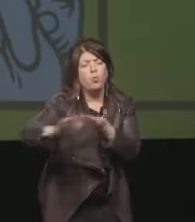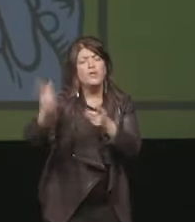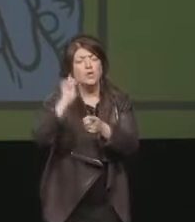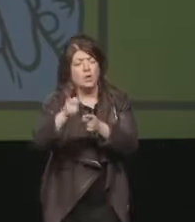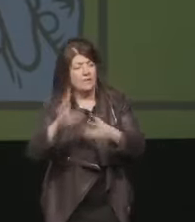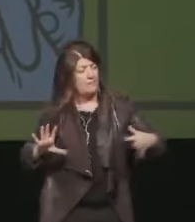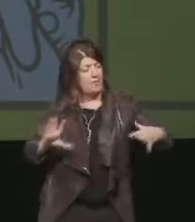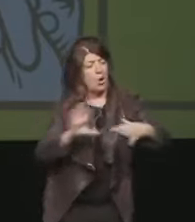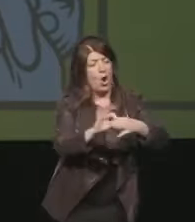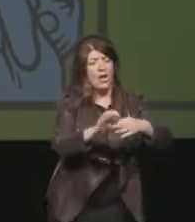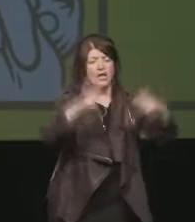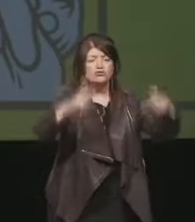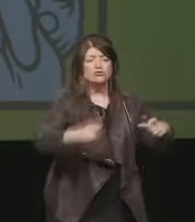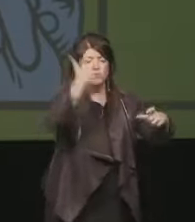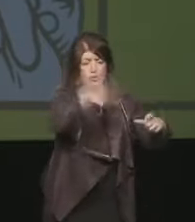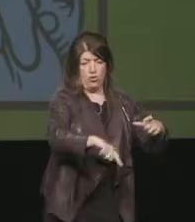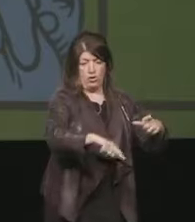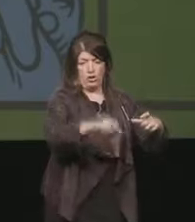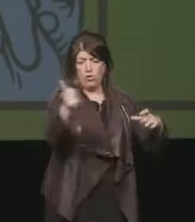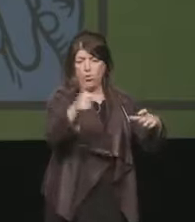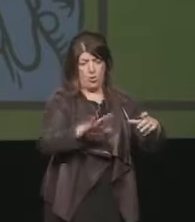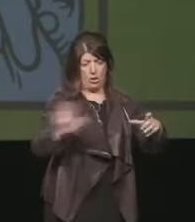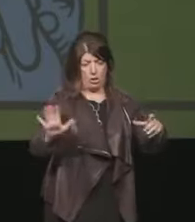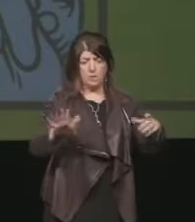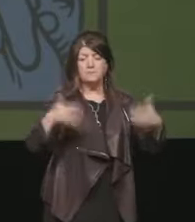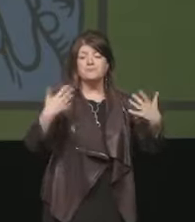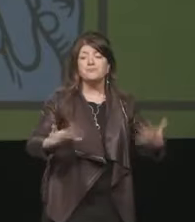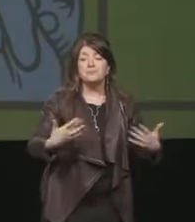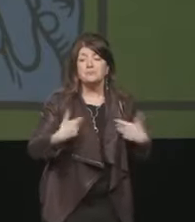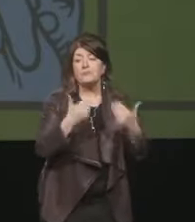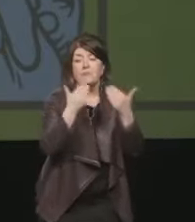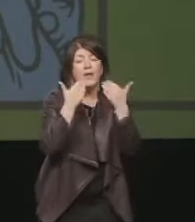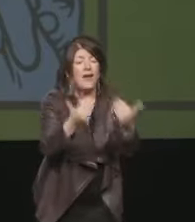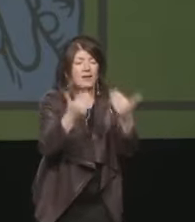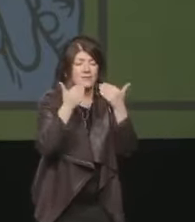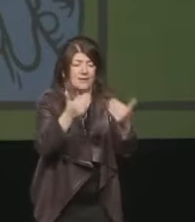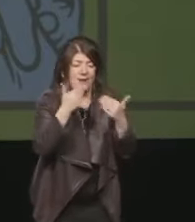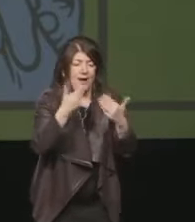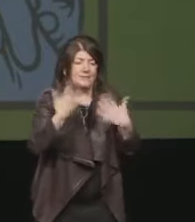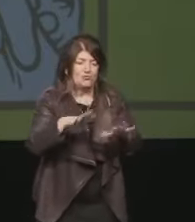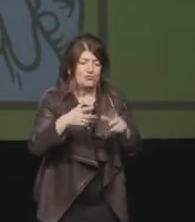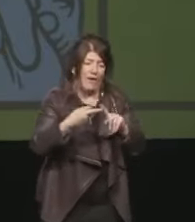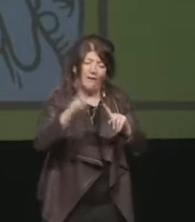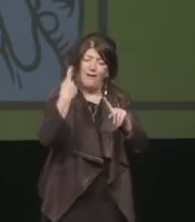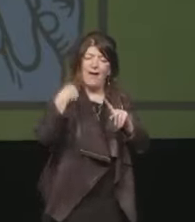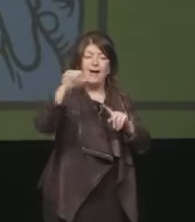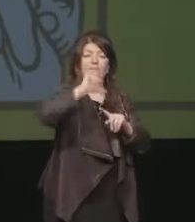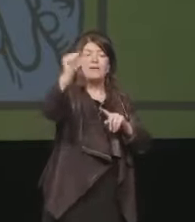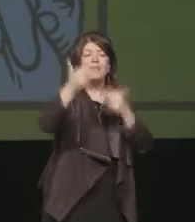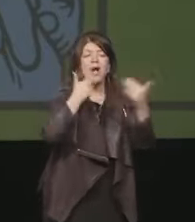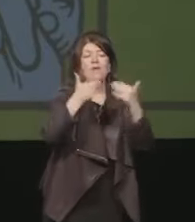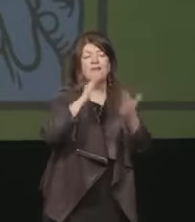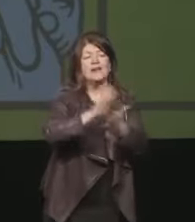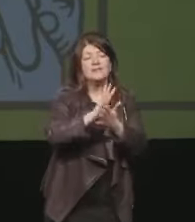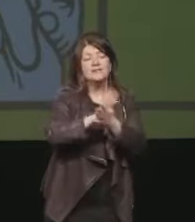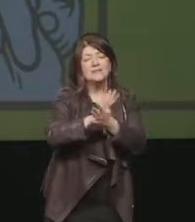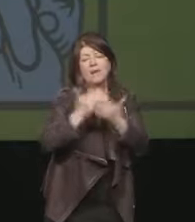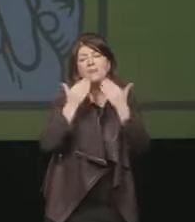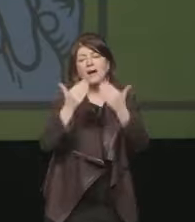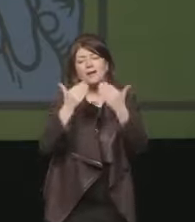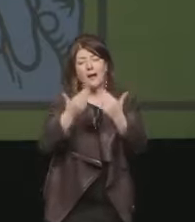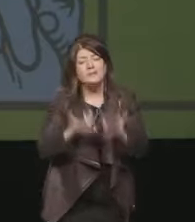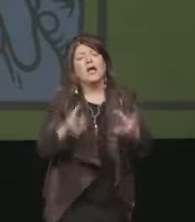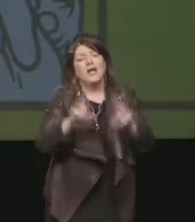città. Non ha senso ribadire oggi i ringraziamenti della precedente conferenza stampa, risulterebbero pleonastici e